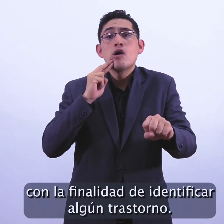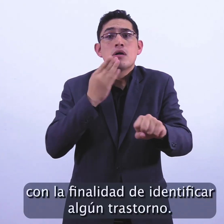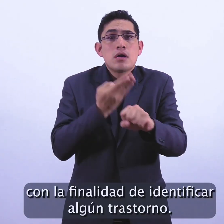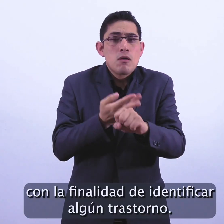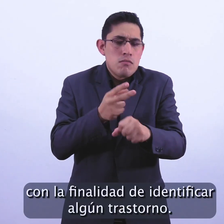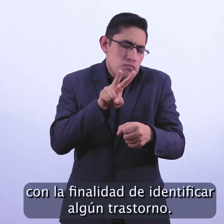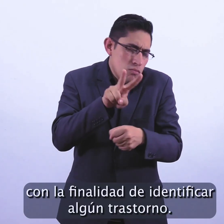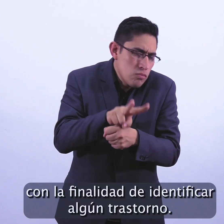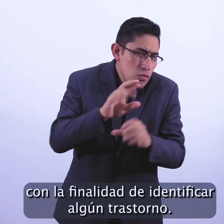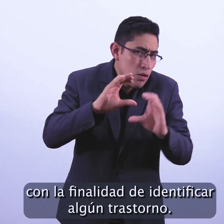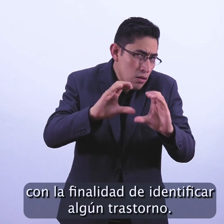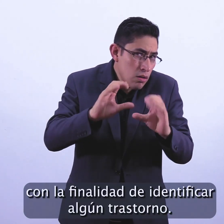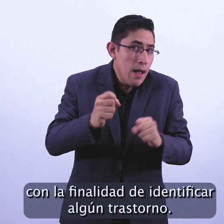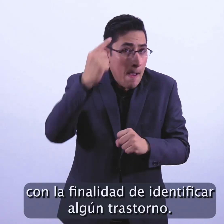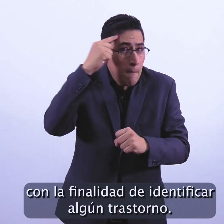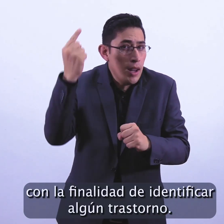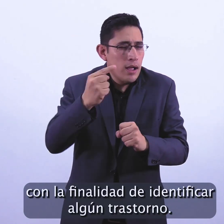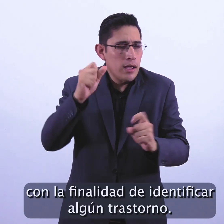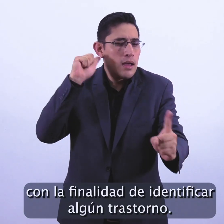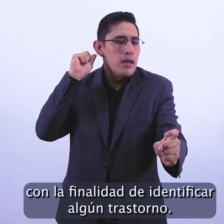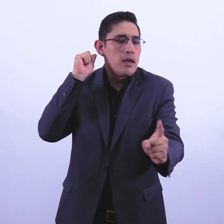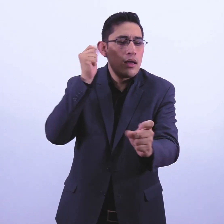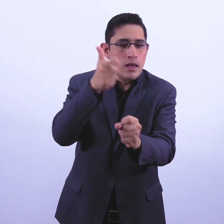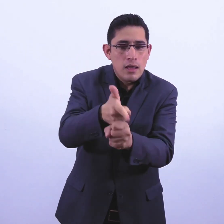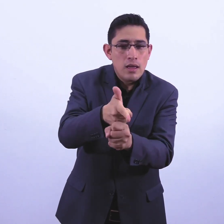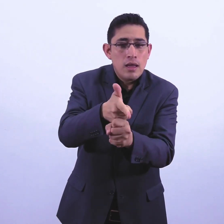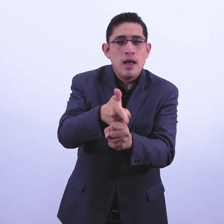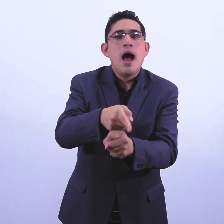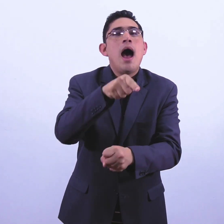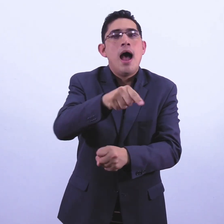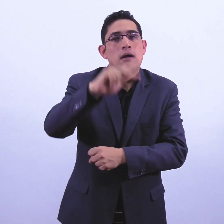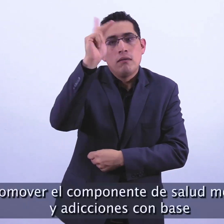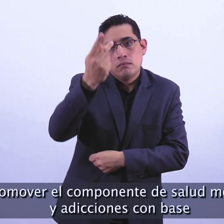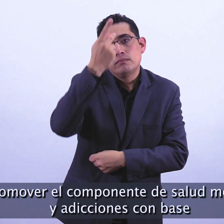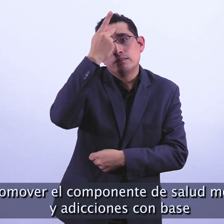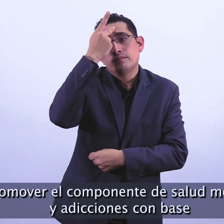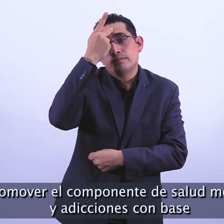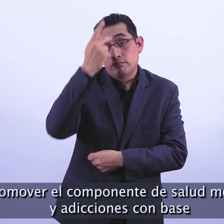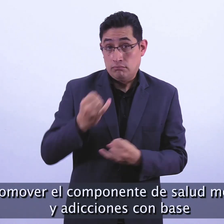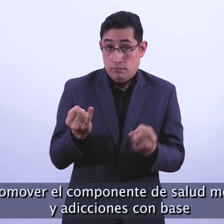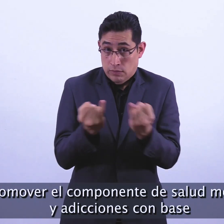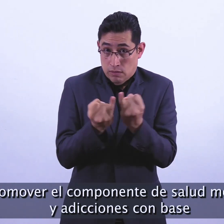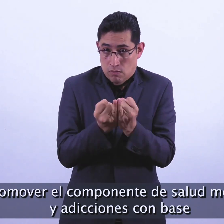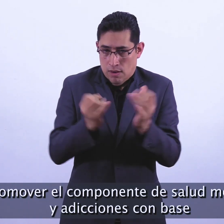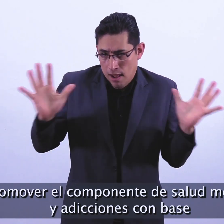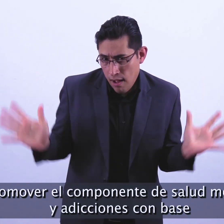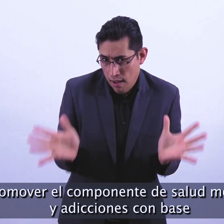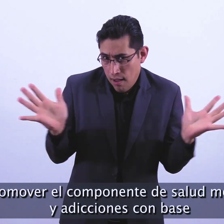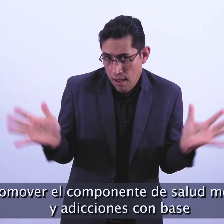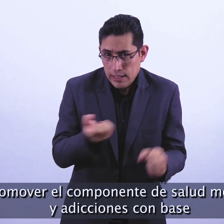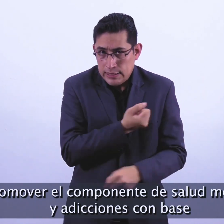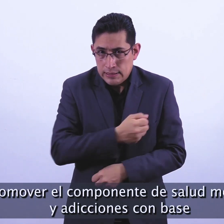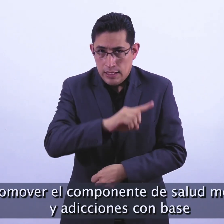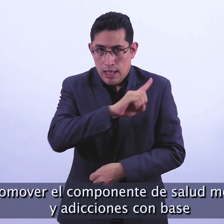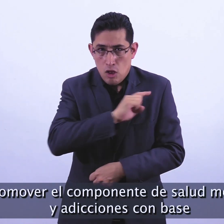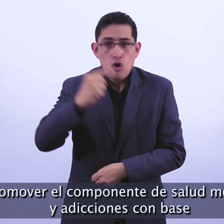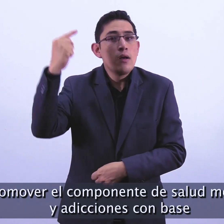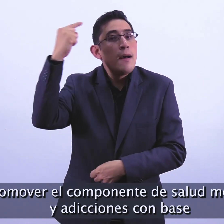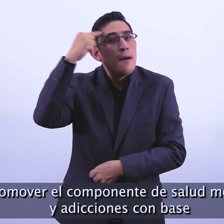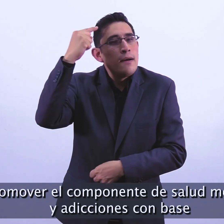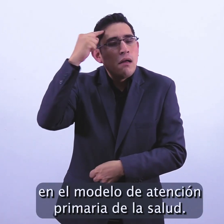finalidad de identificar algún trastorno. Promover el componente de salud mental y adicciones con base